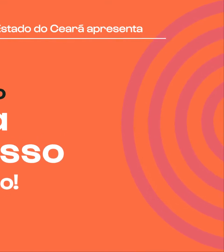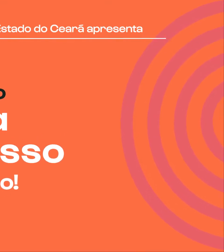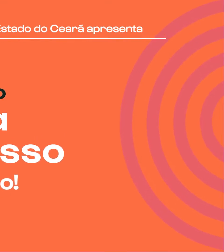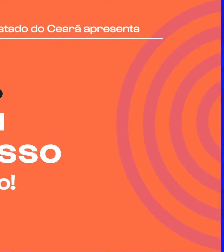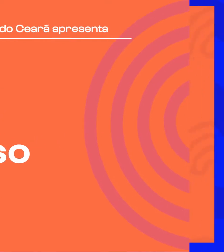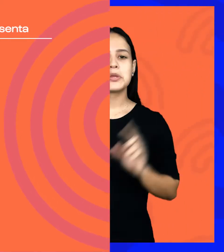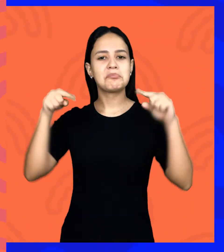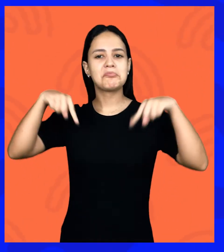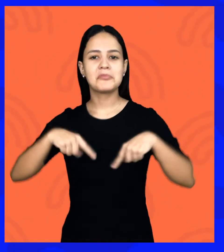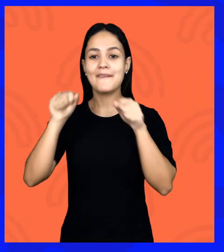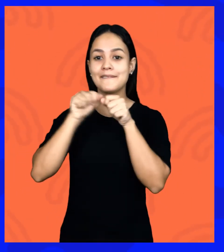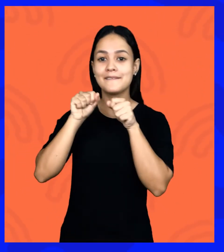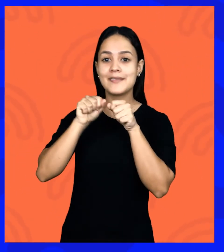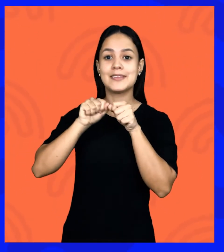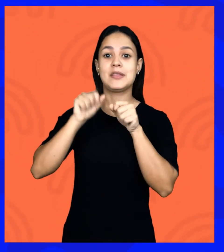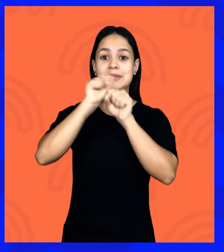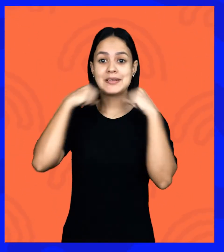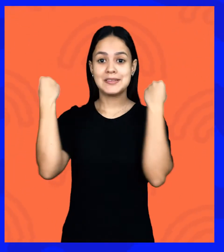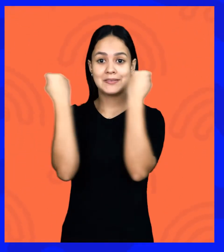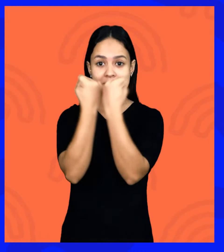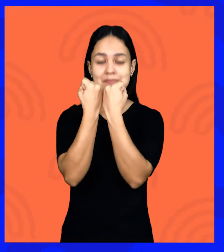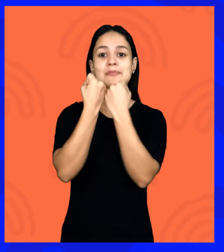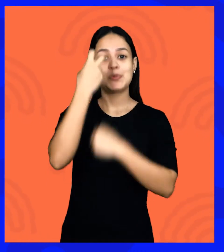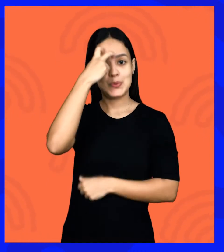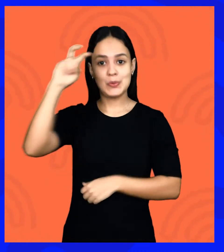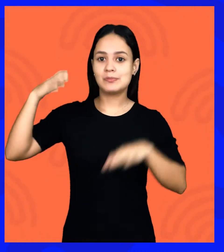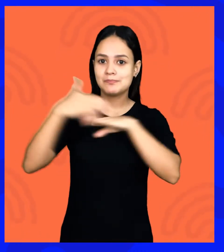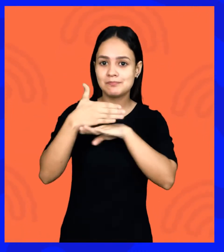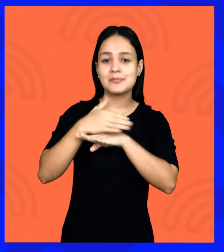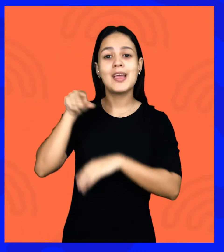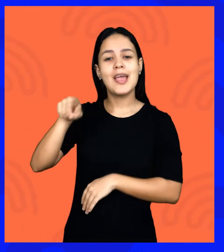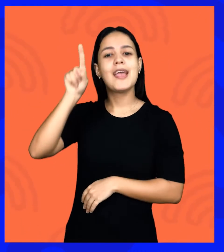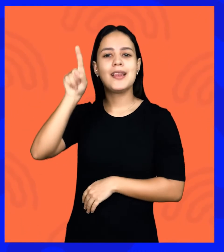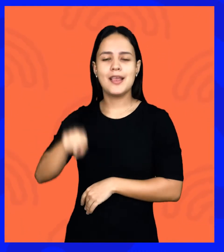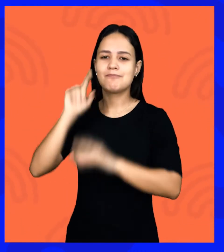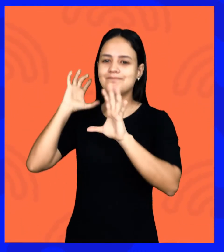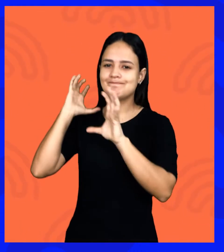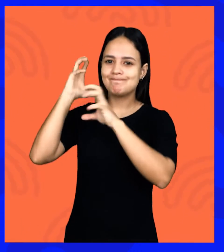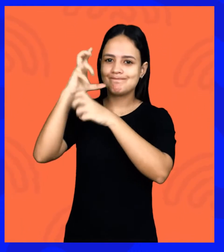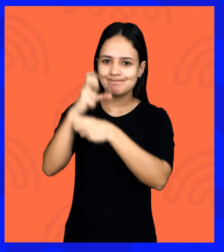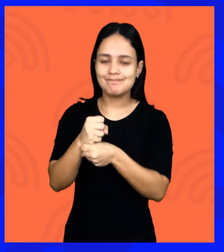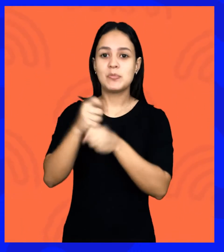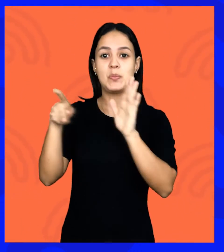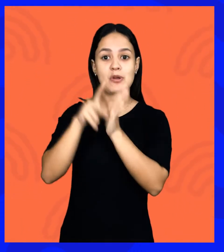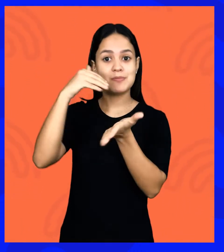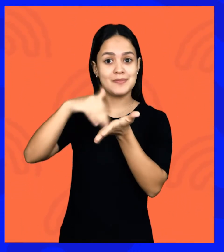Estamos aqui realizando o Seminário Cultura do Acesso. Ele faz parte de uma trajetória da Secretaria da Cultura,